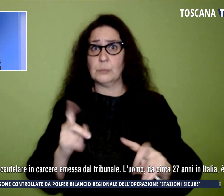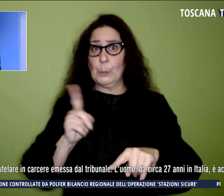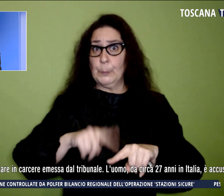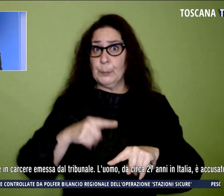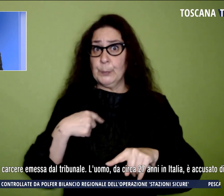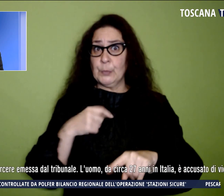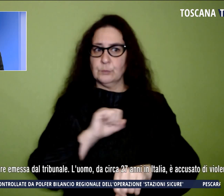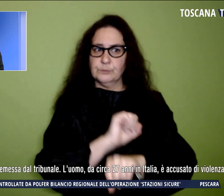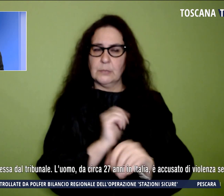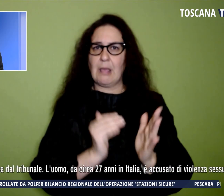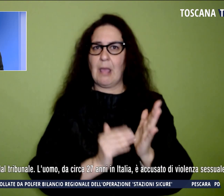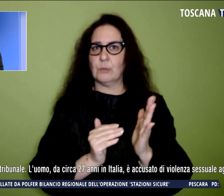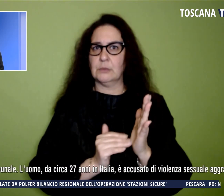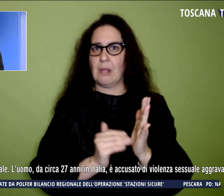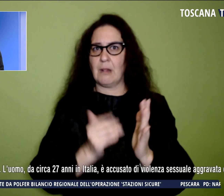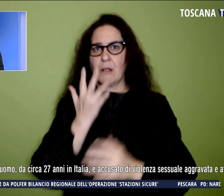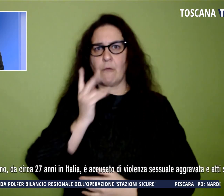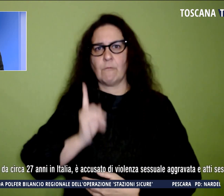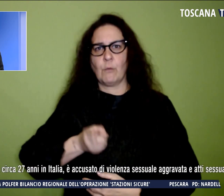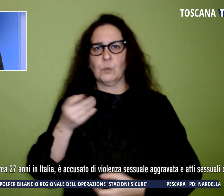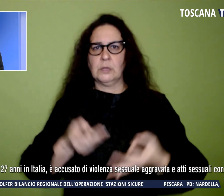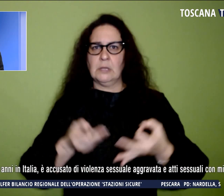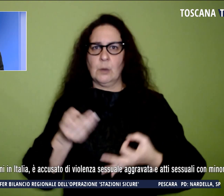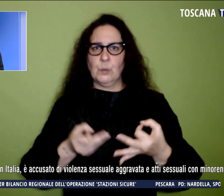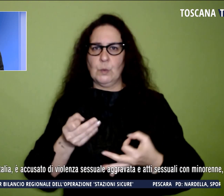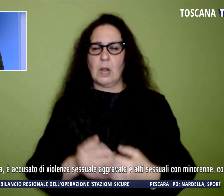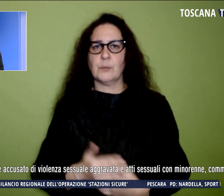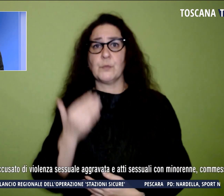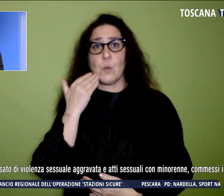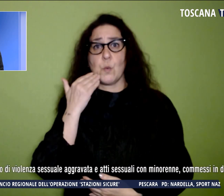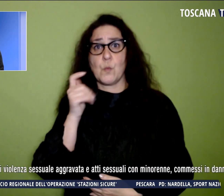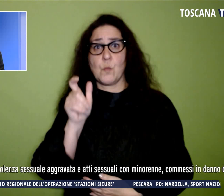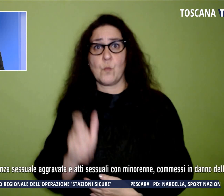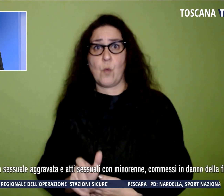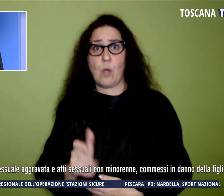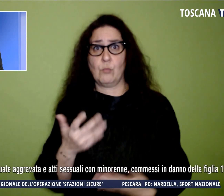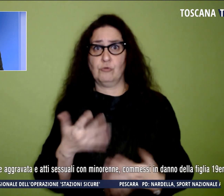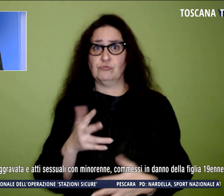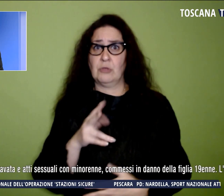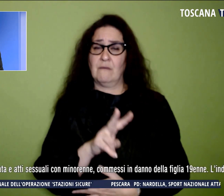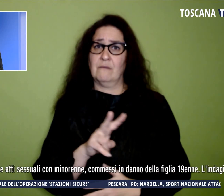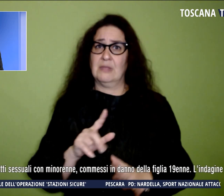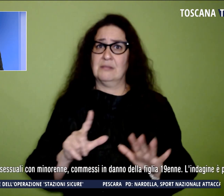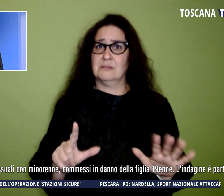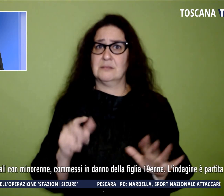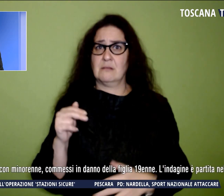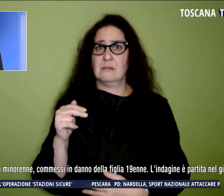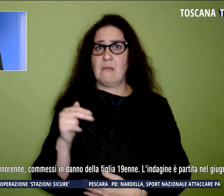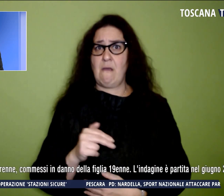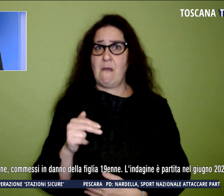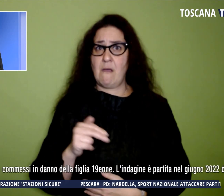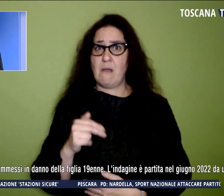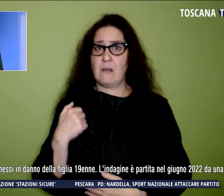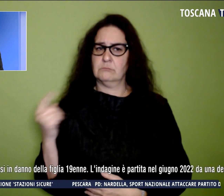cautelare emessa dal tribunale. L'uomo, da circa 27 anni in Italia, è accusato di